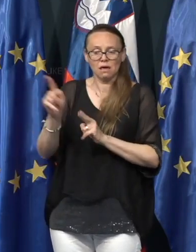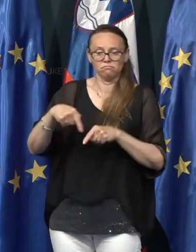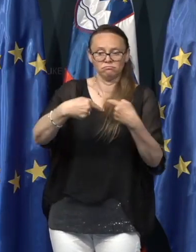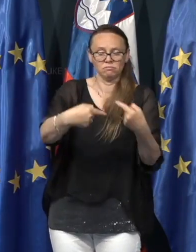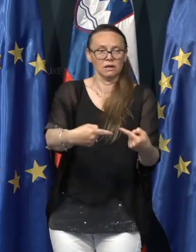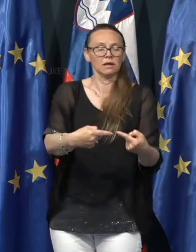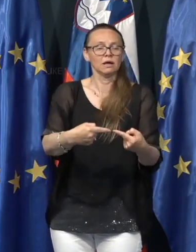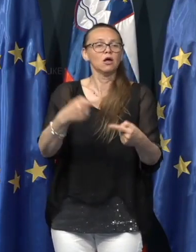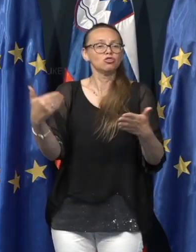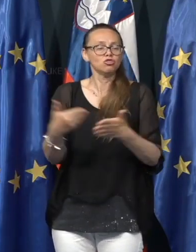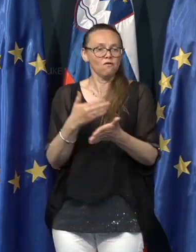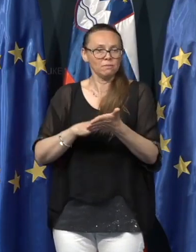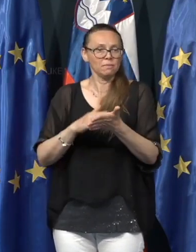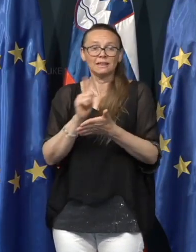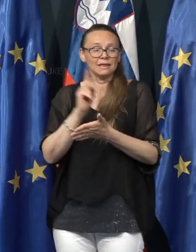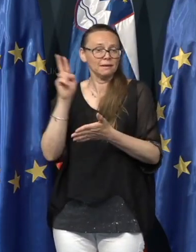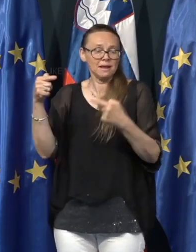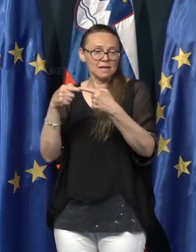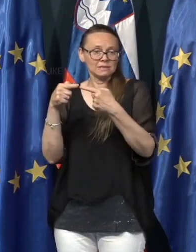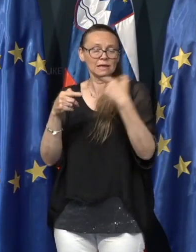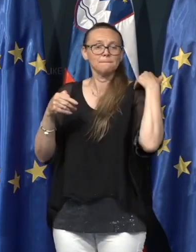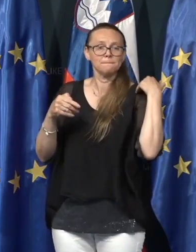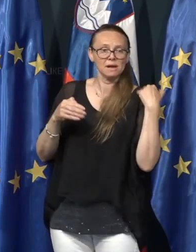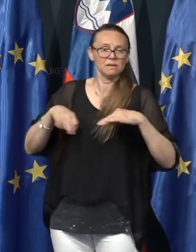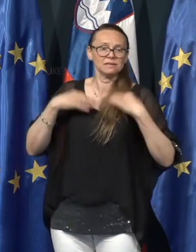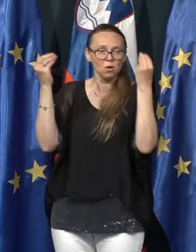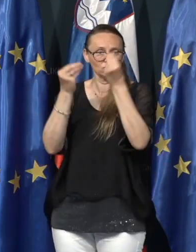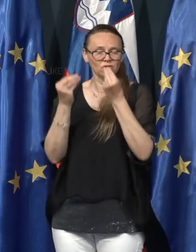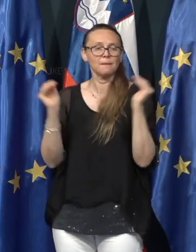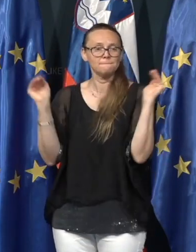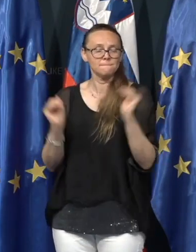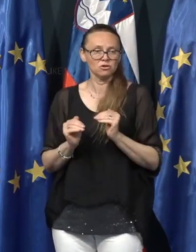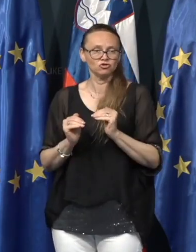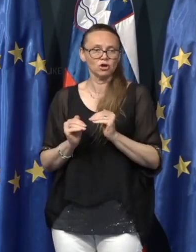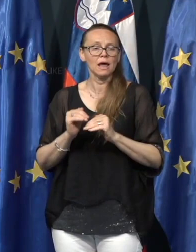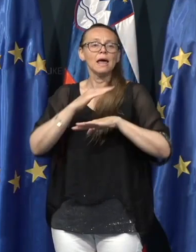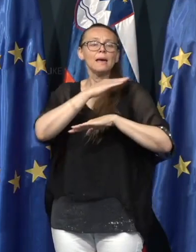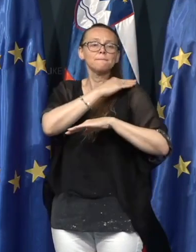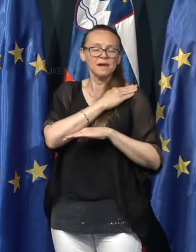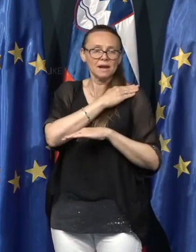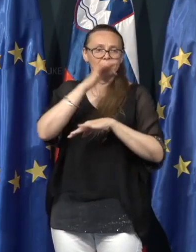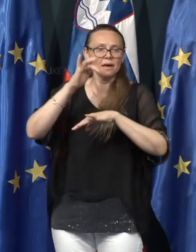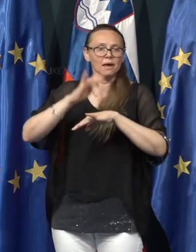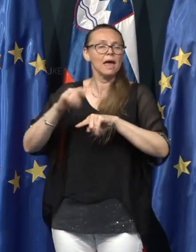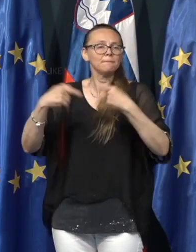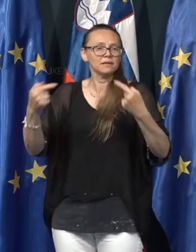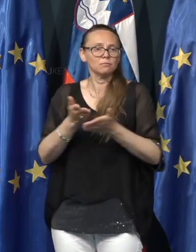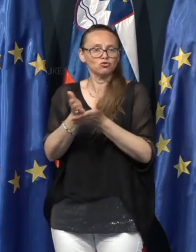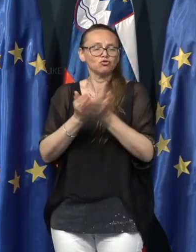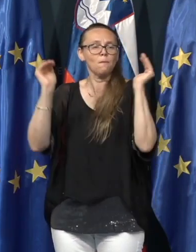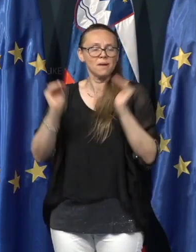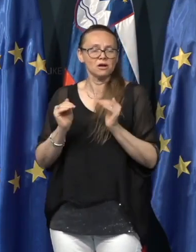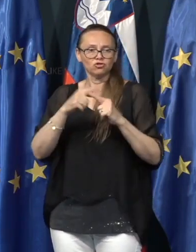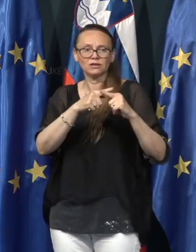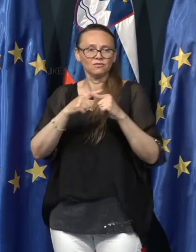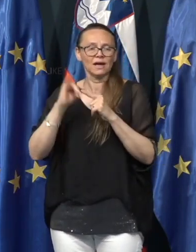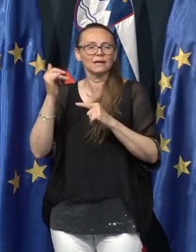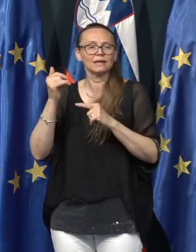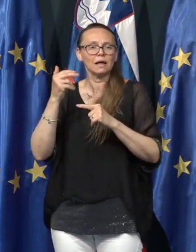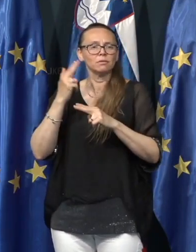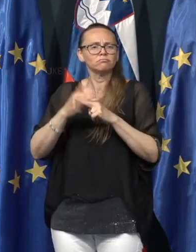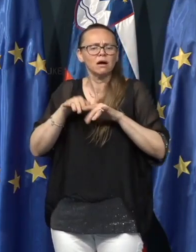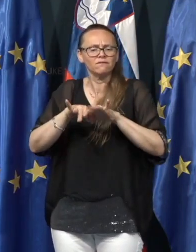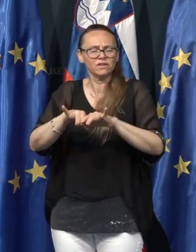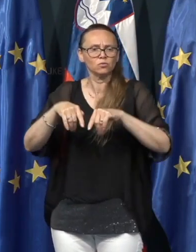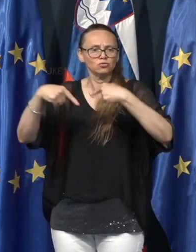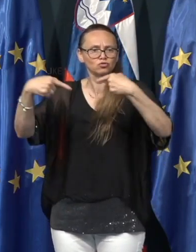ni imela stike. Breme na zdravstveni sistem je manjše, breme na epidemiološko službo je manjše in tveganje, da bi se potem virus širil v